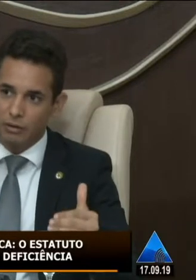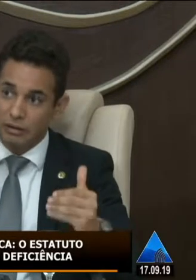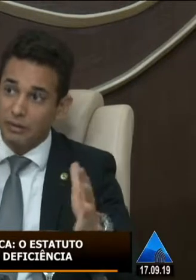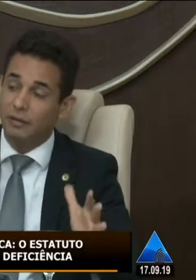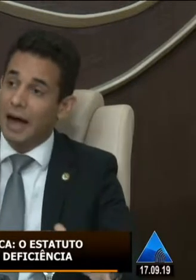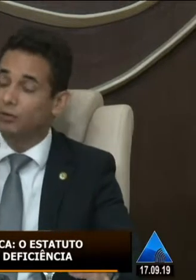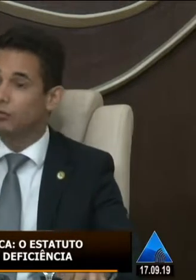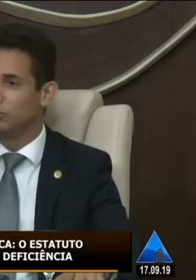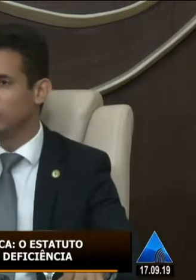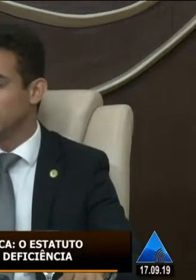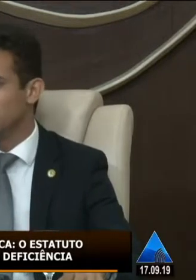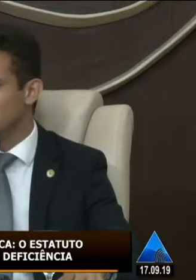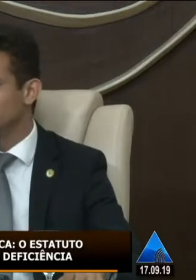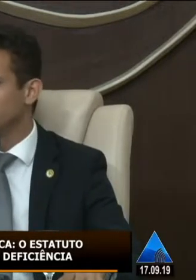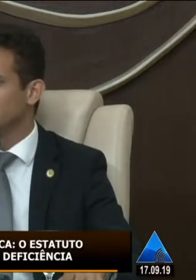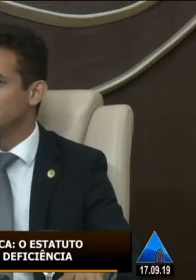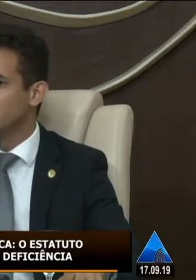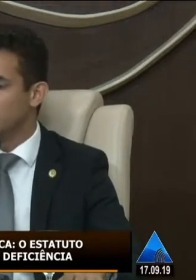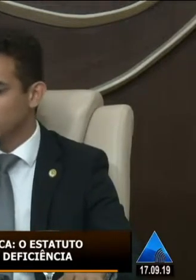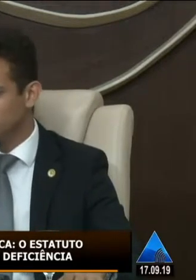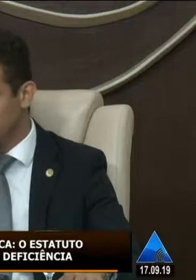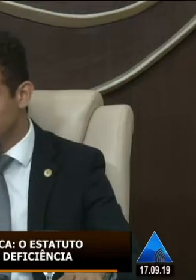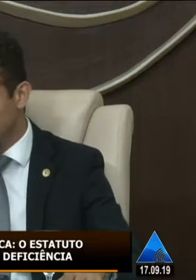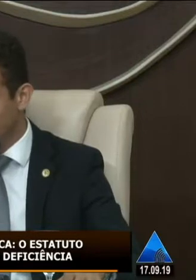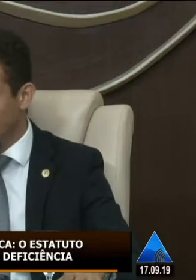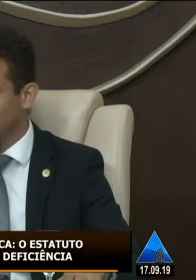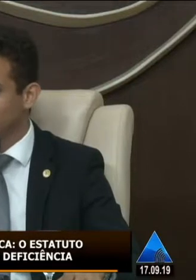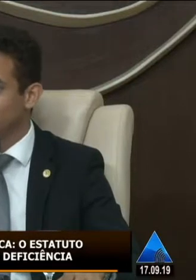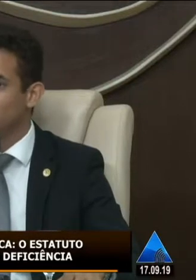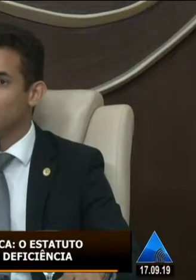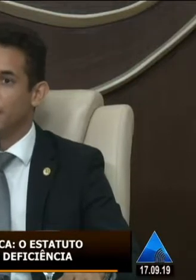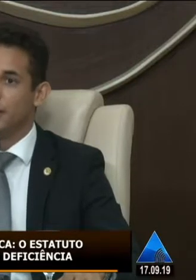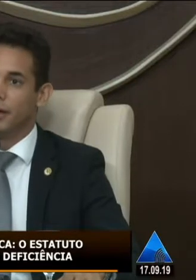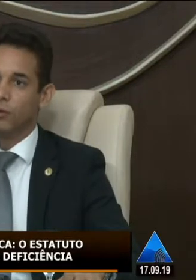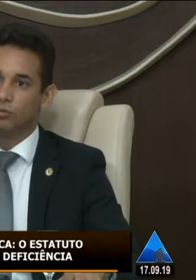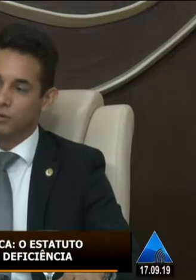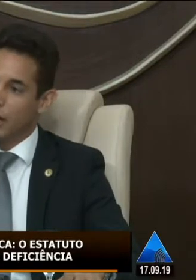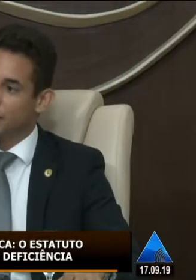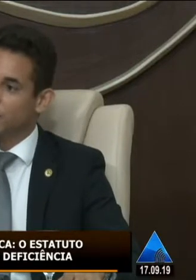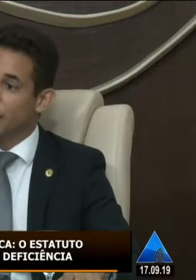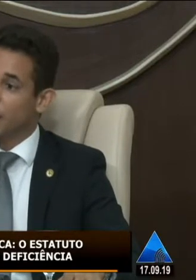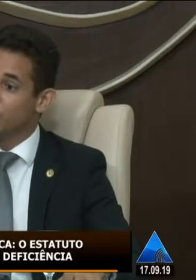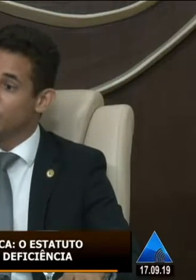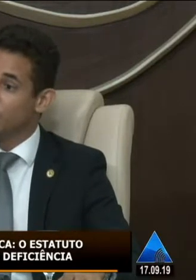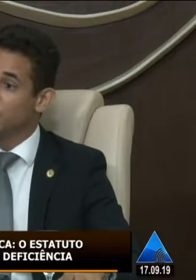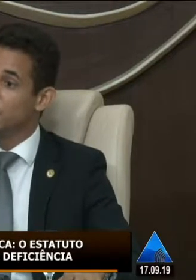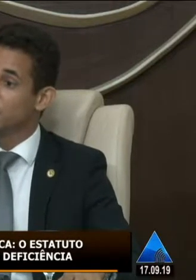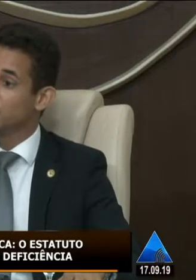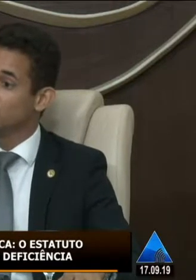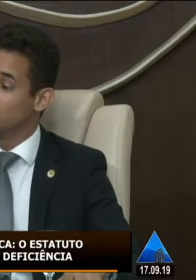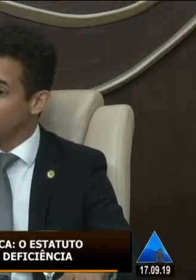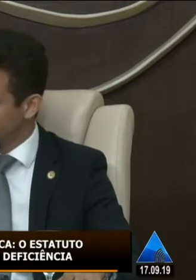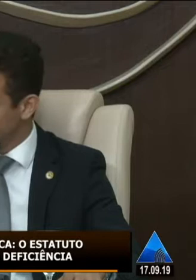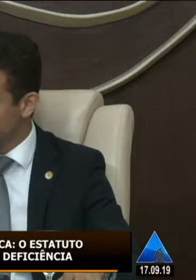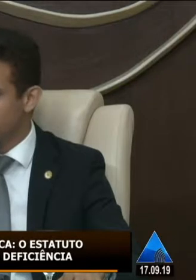ficarmos indignados com tudo que acontece com tantos direitos com tantas garantias que acabam nem sequer